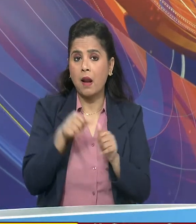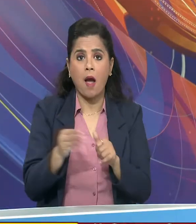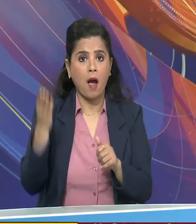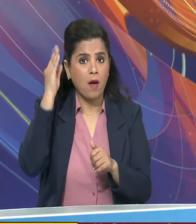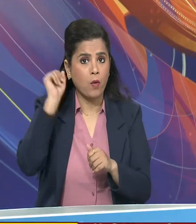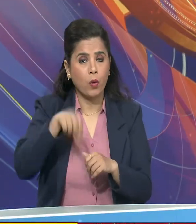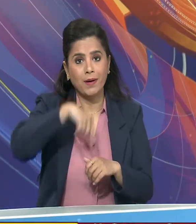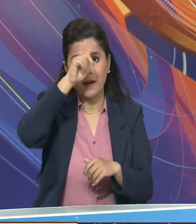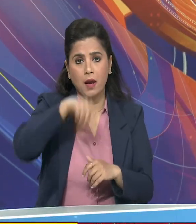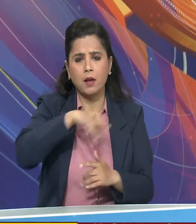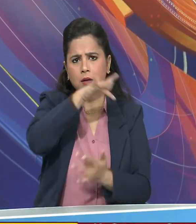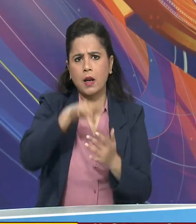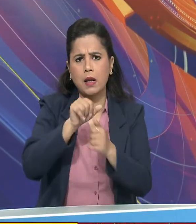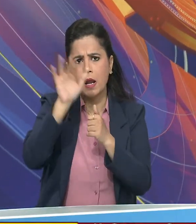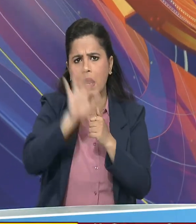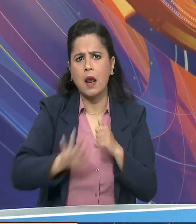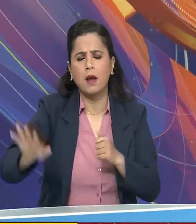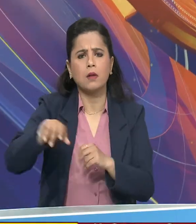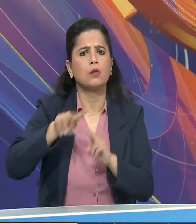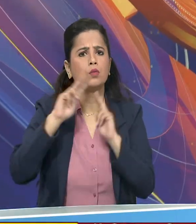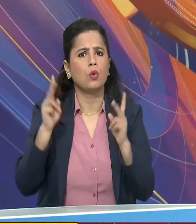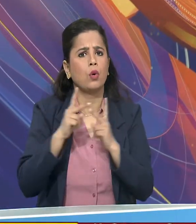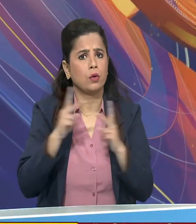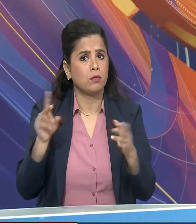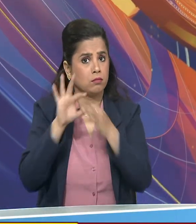कारिसमों की बैठक